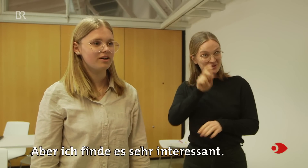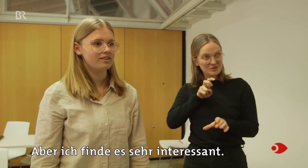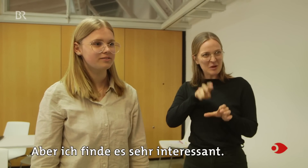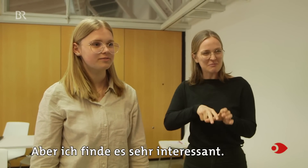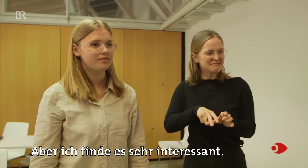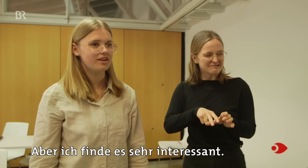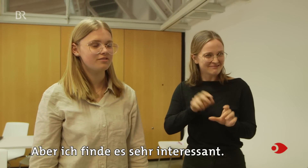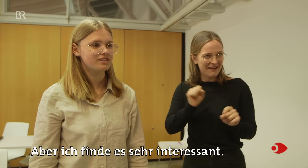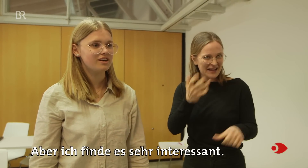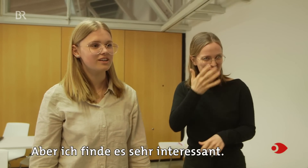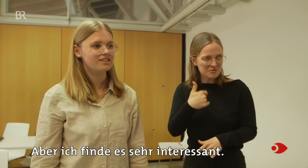ich fand es sehr interessant.